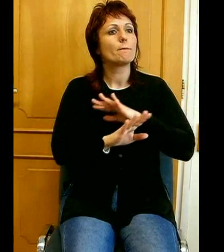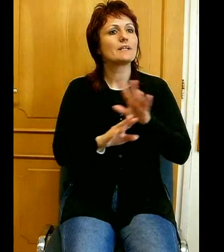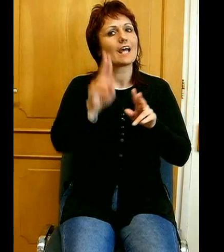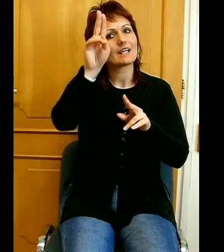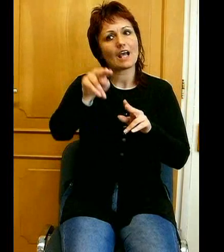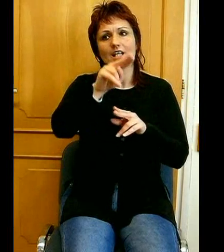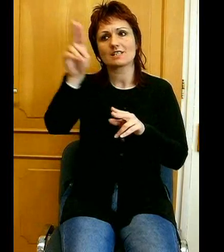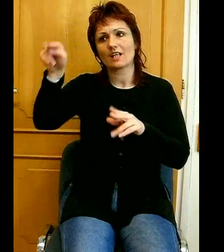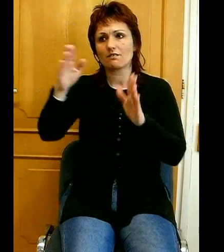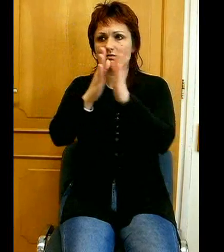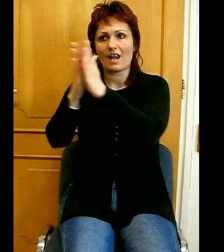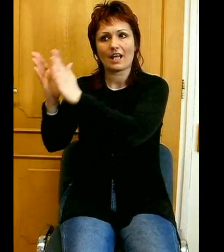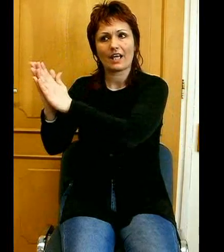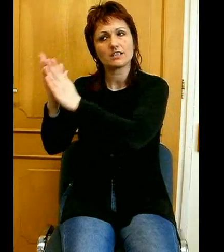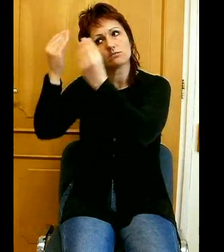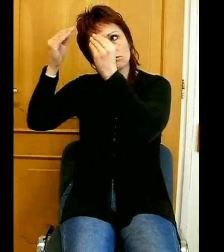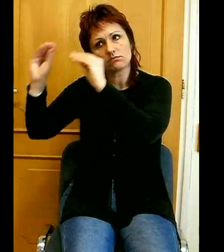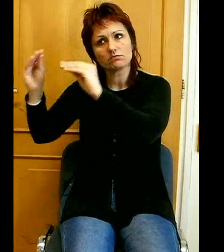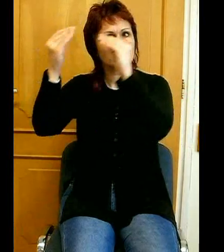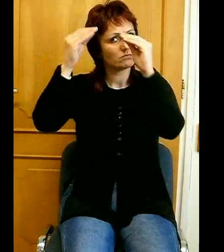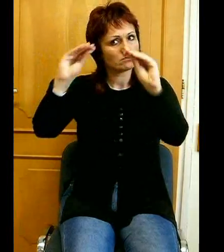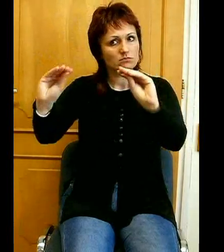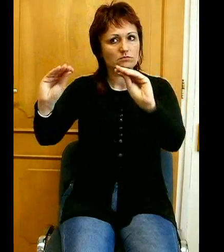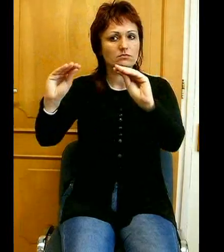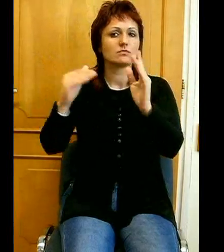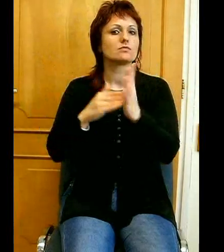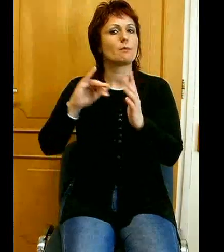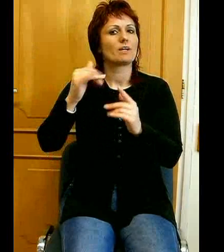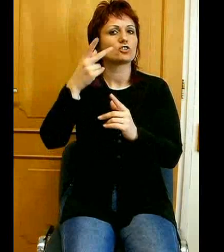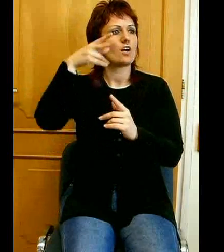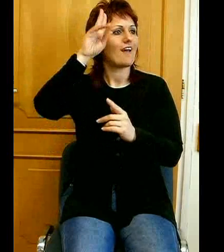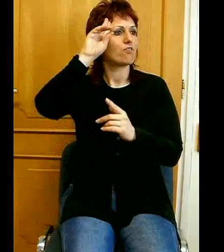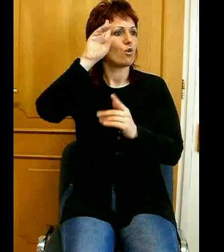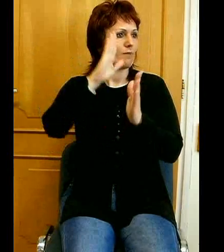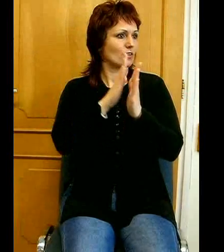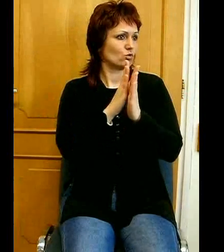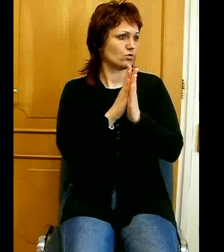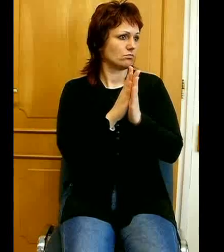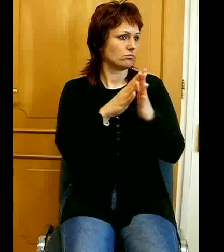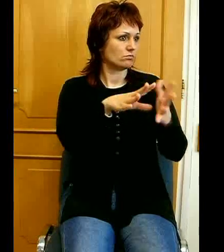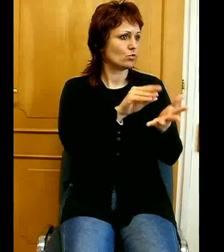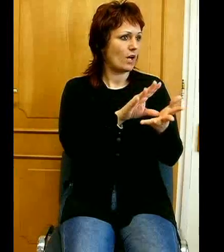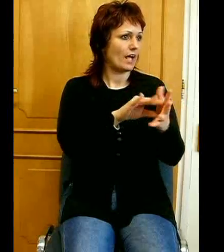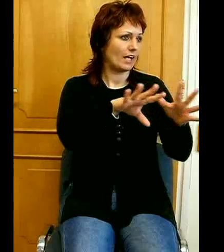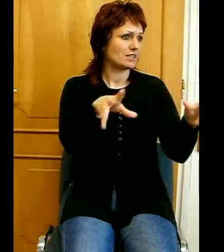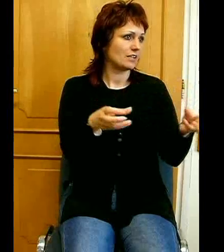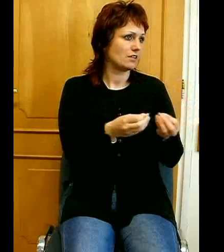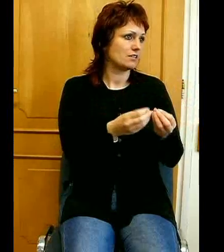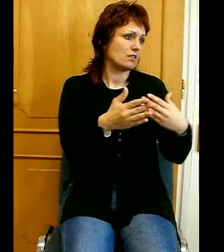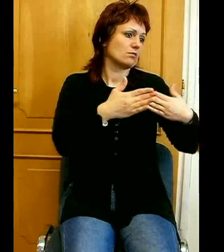szívünk köz legközelebb az a református felekezet van, amelyikben megismertük Jézus Krisztust, ha már megismertük